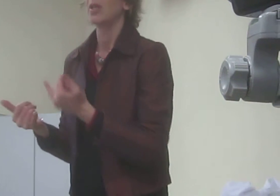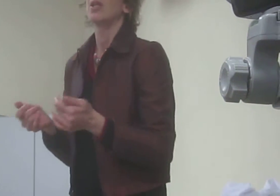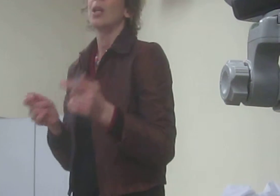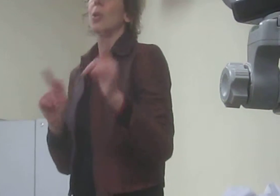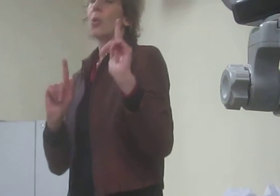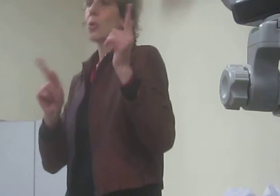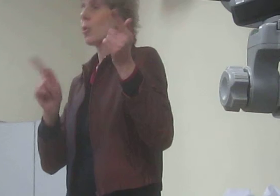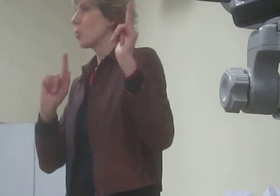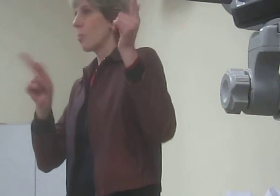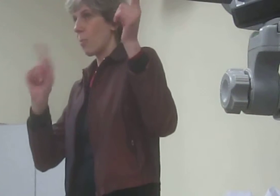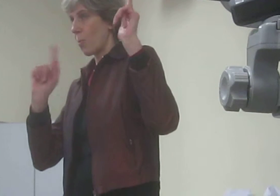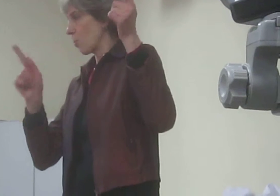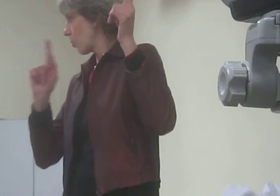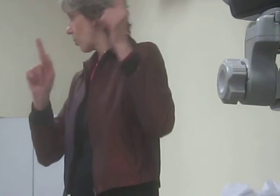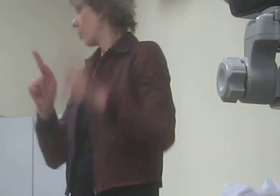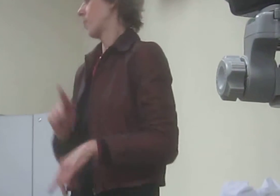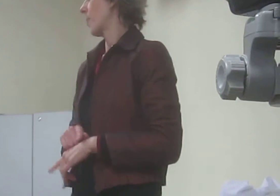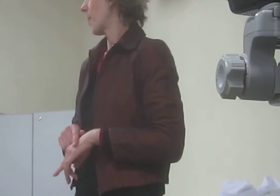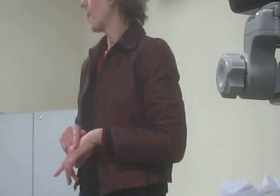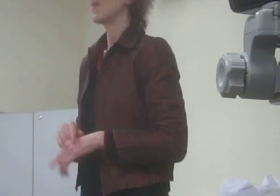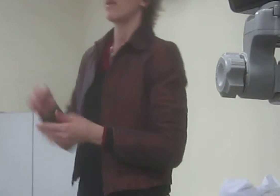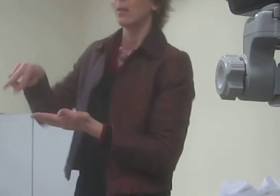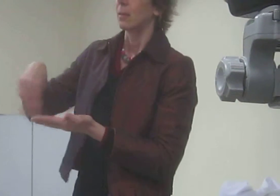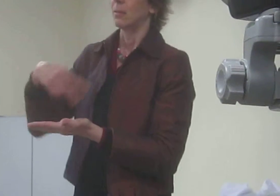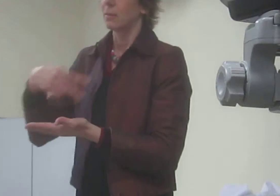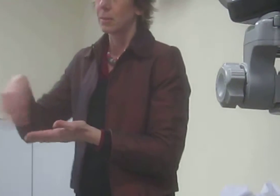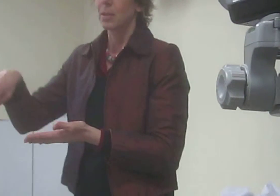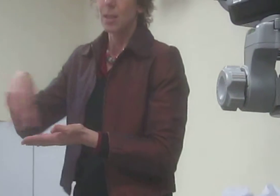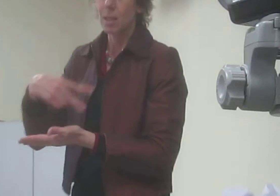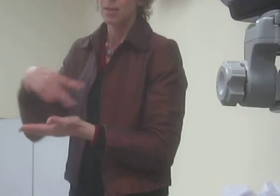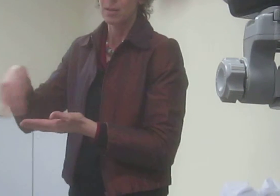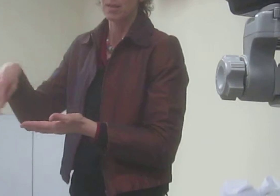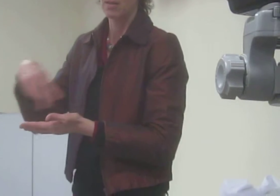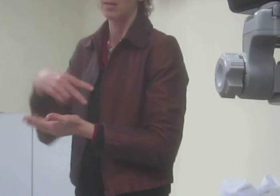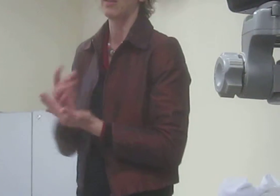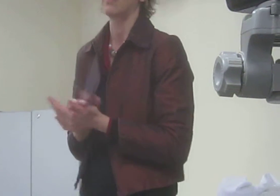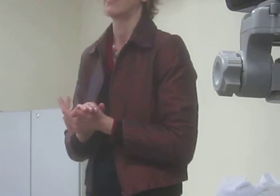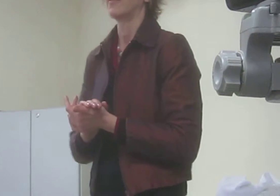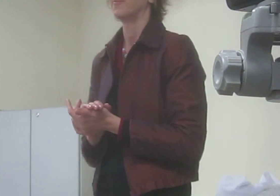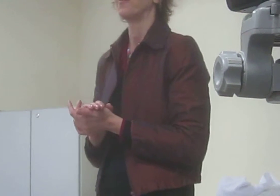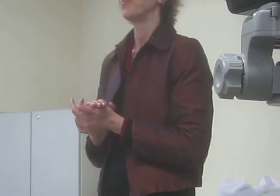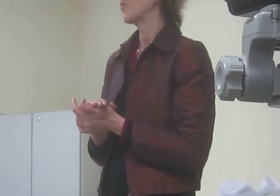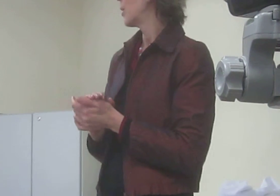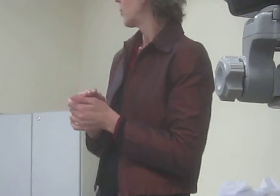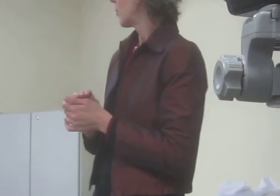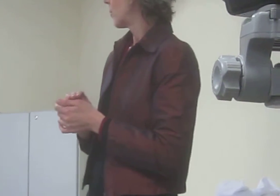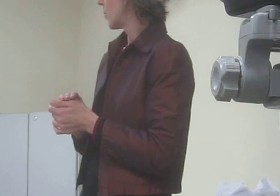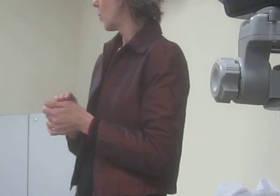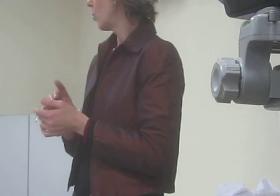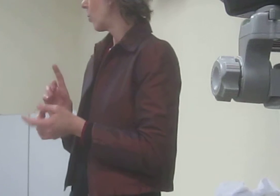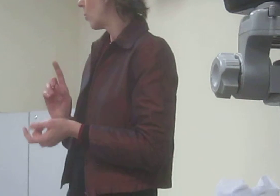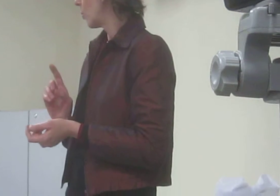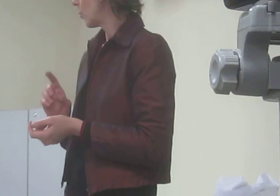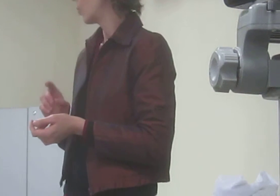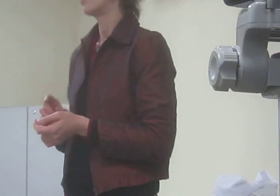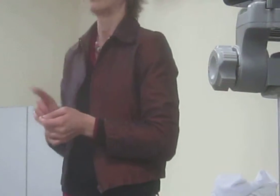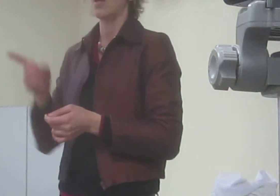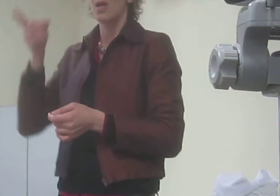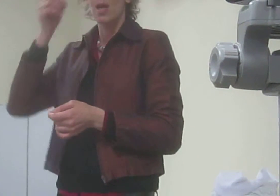Shows, atividades de dança também, algumas escolas. Então, eu acho que, assim, é um dia realmente